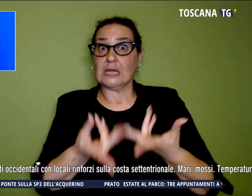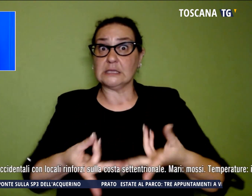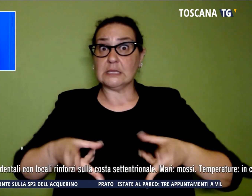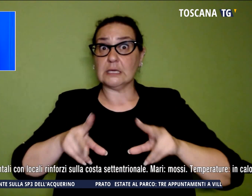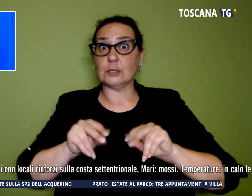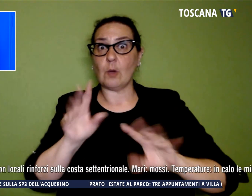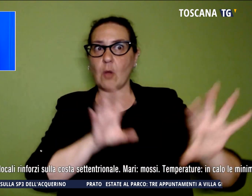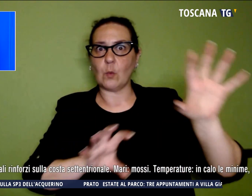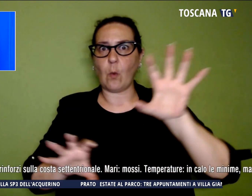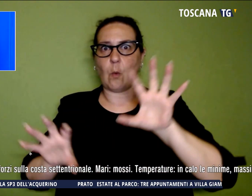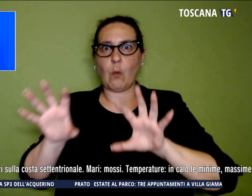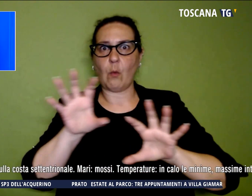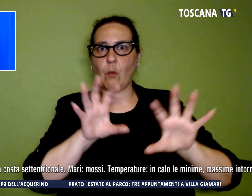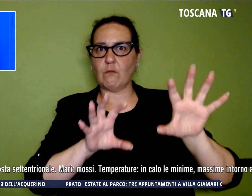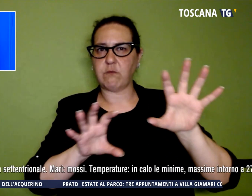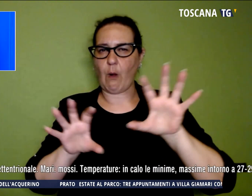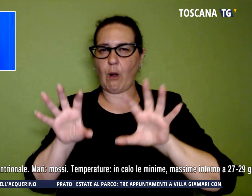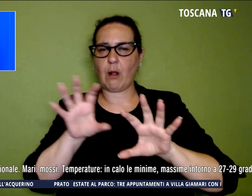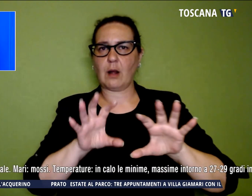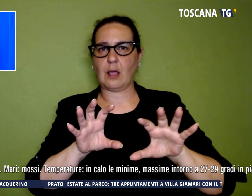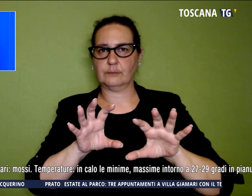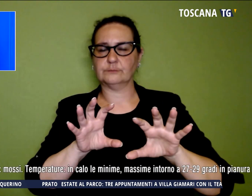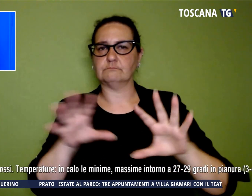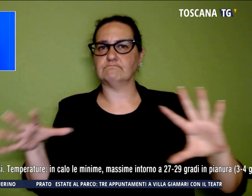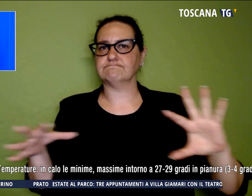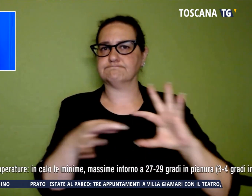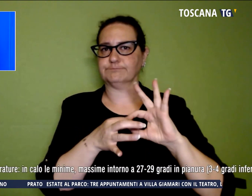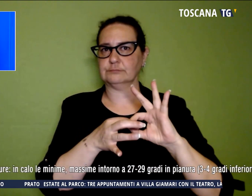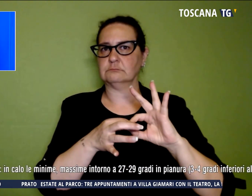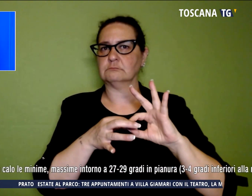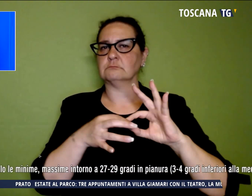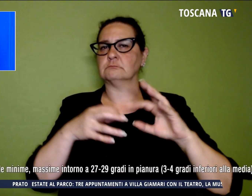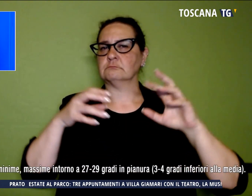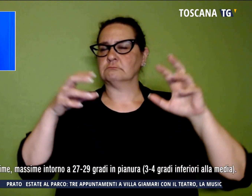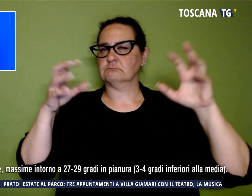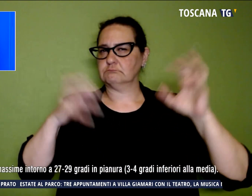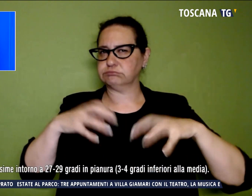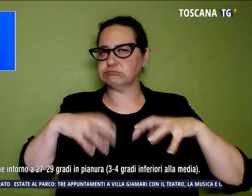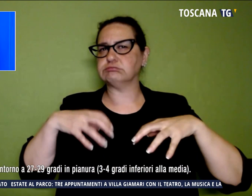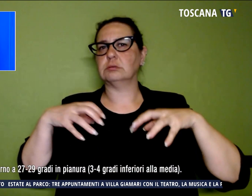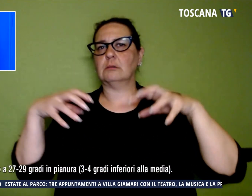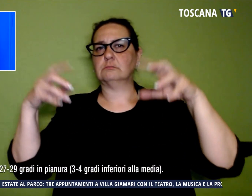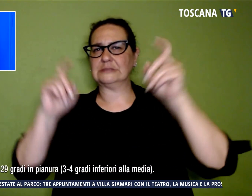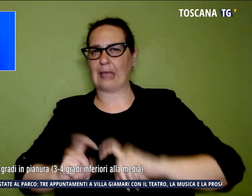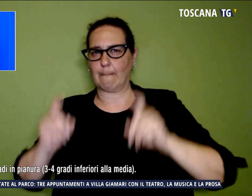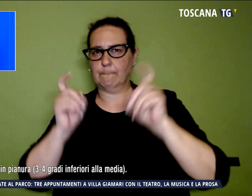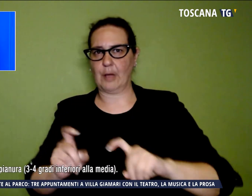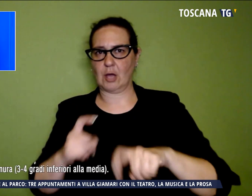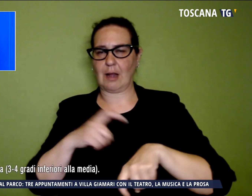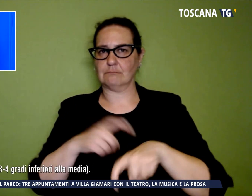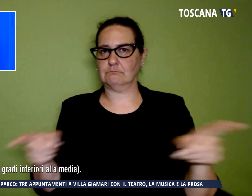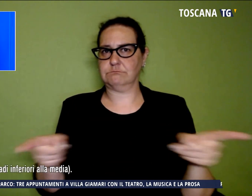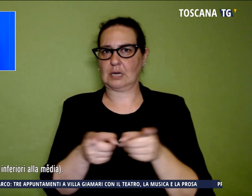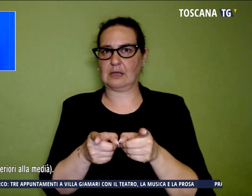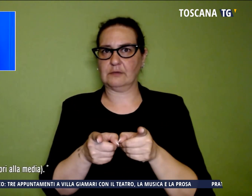nuvolosità cumuliforme associata a rovesci o brevi temporali. Venti deboli